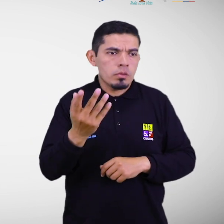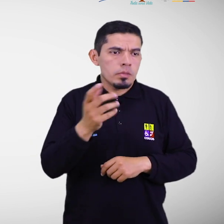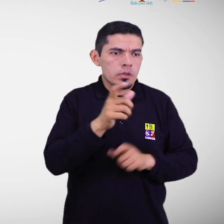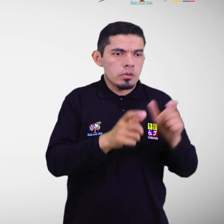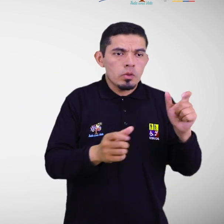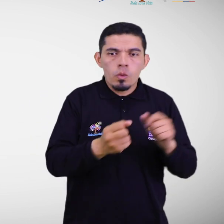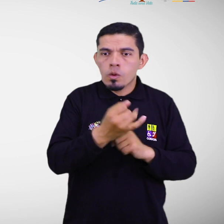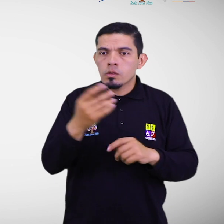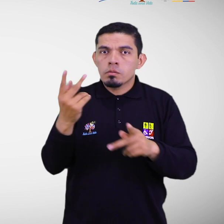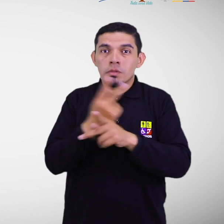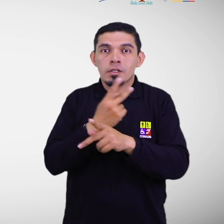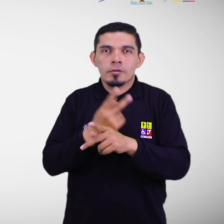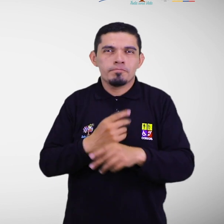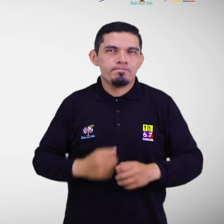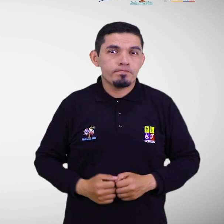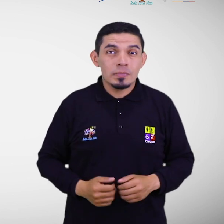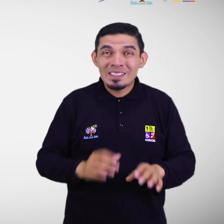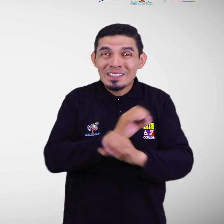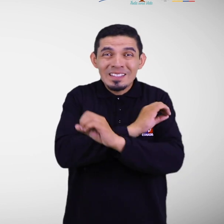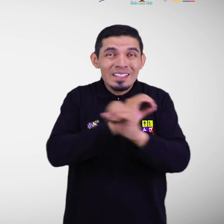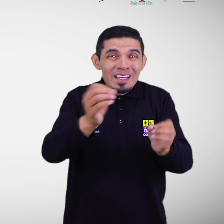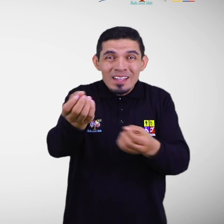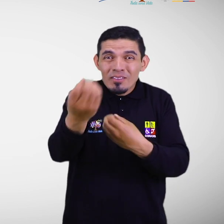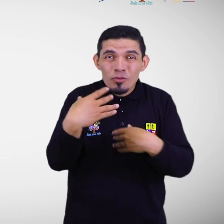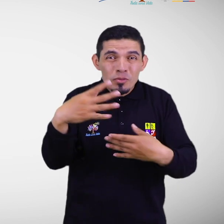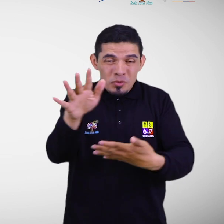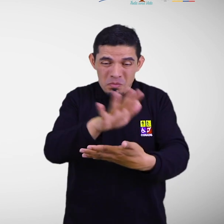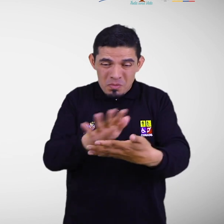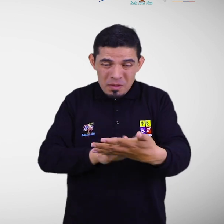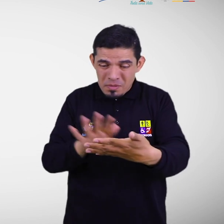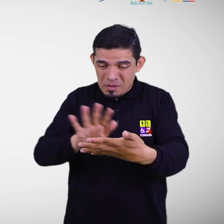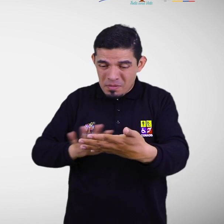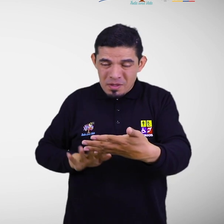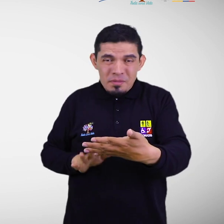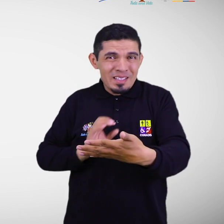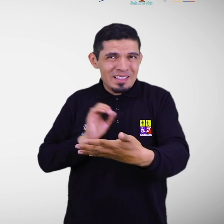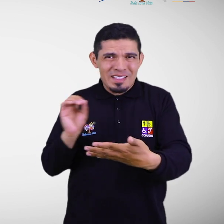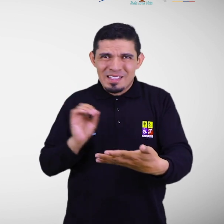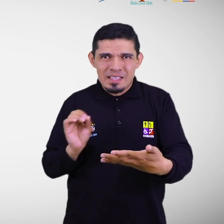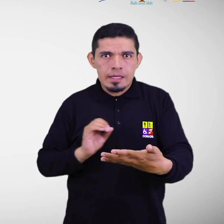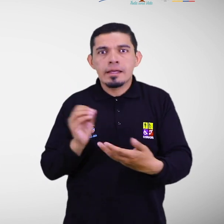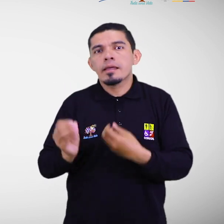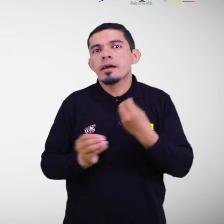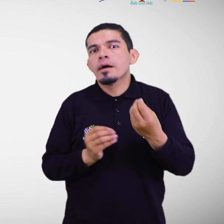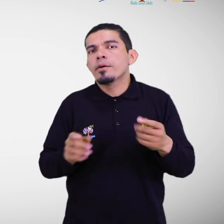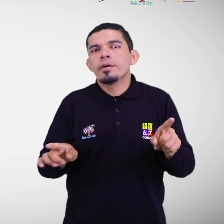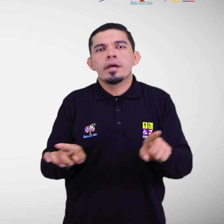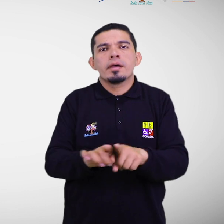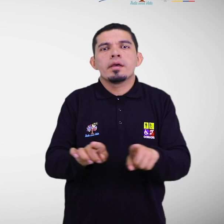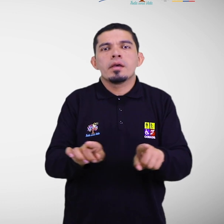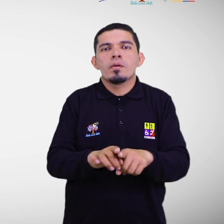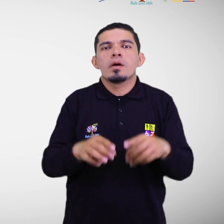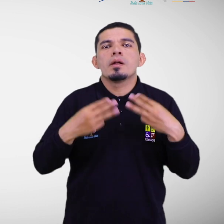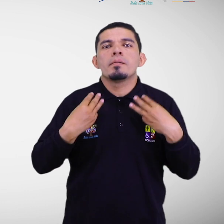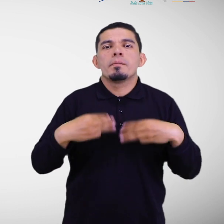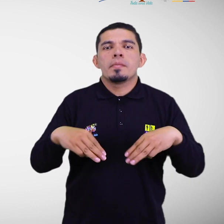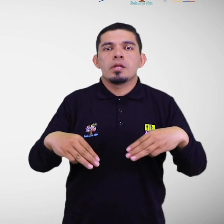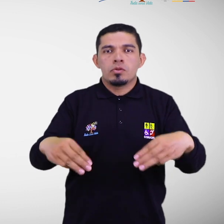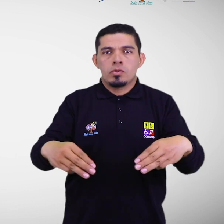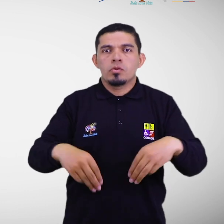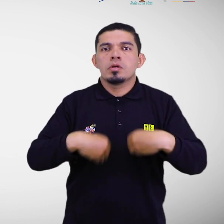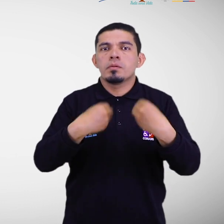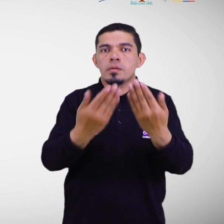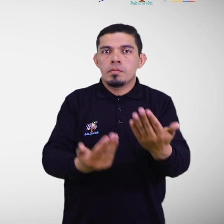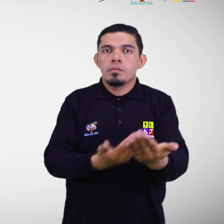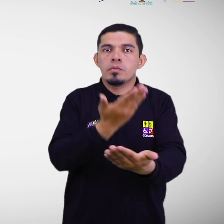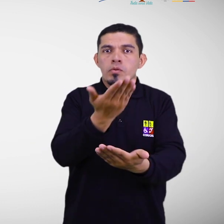el caso de no existir información cartográfica disponible, se recomienda tomar de referencia las metodologías propuestas por